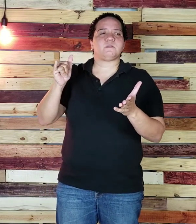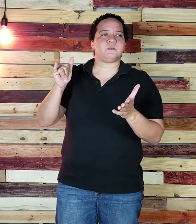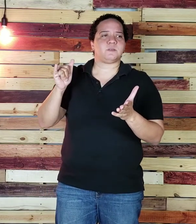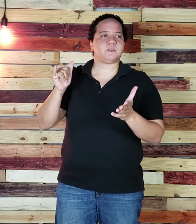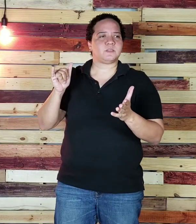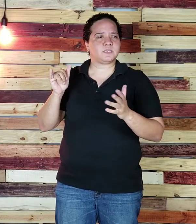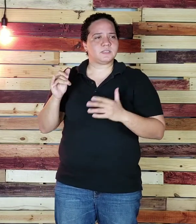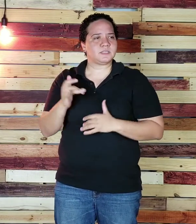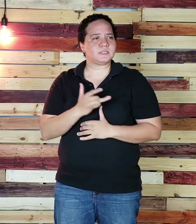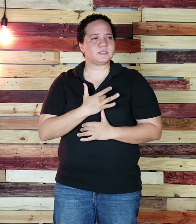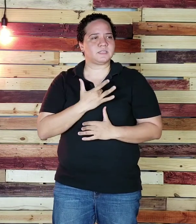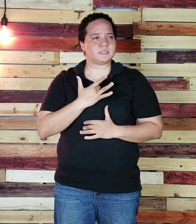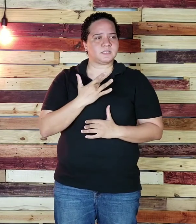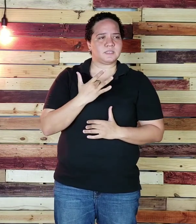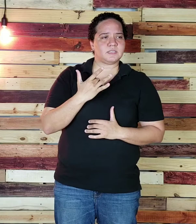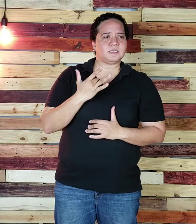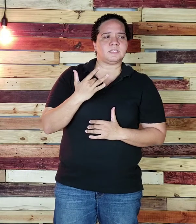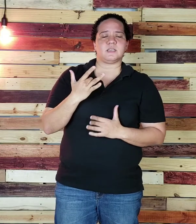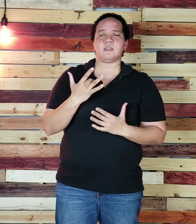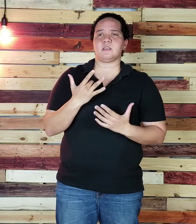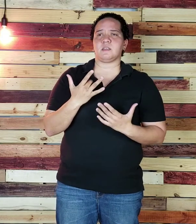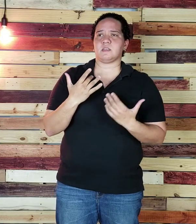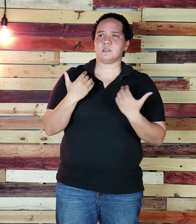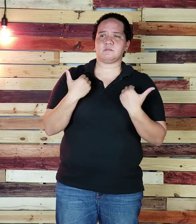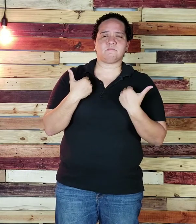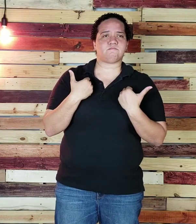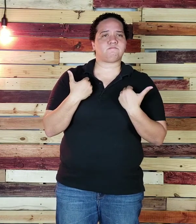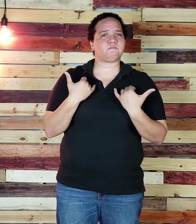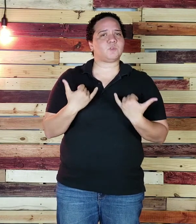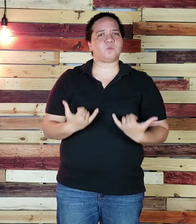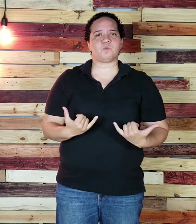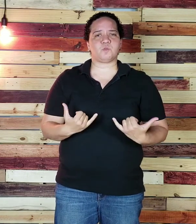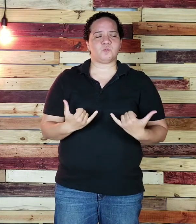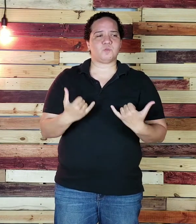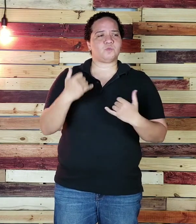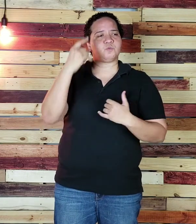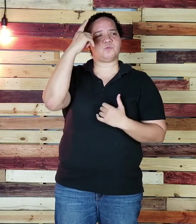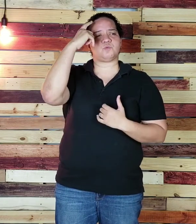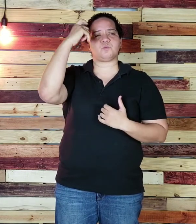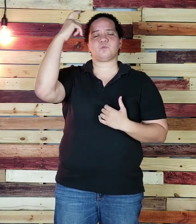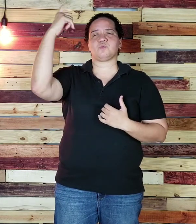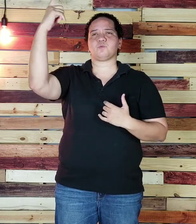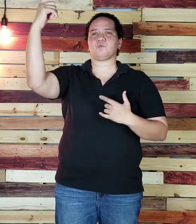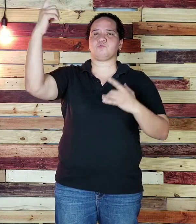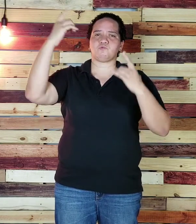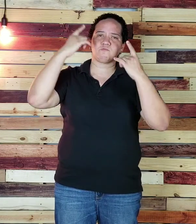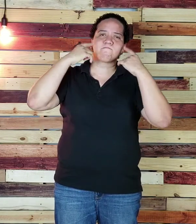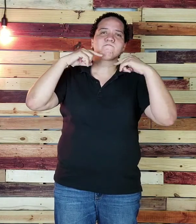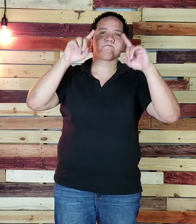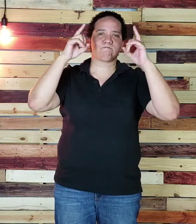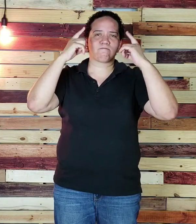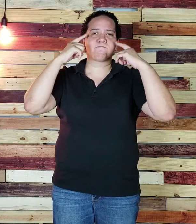Es más que el sueño es mucho, mucho más